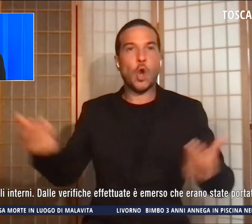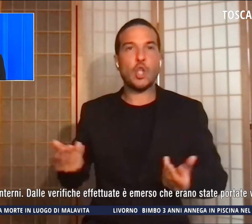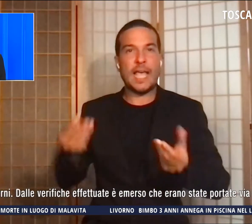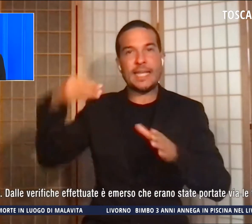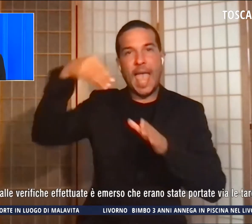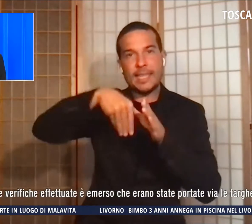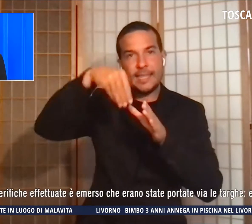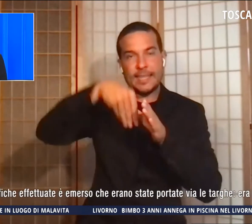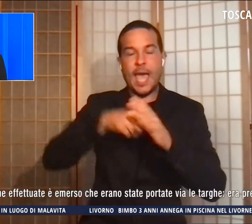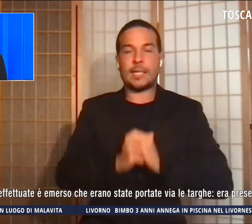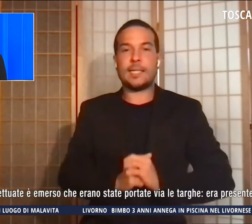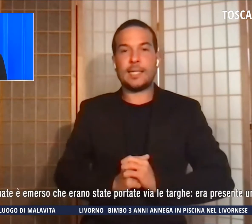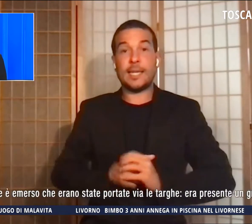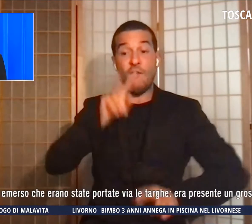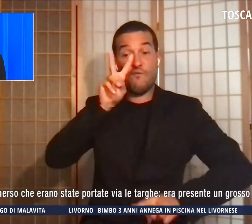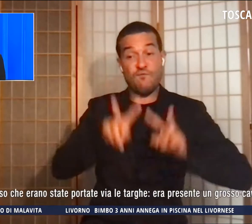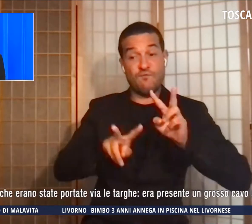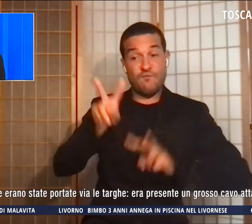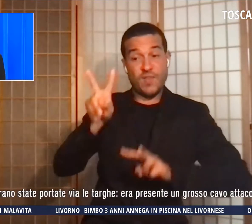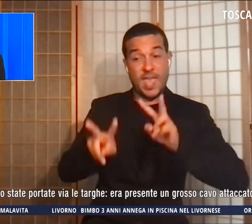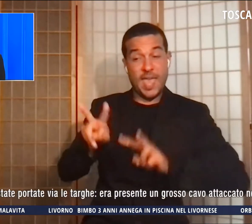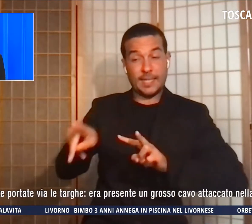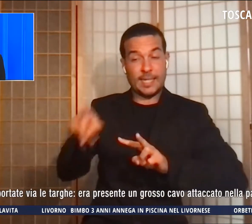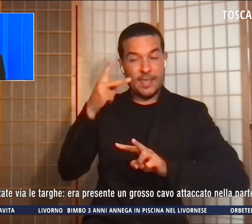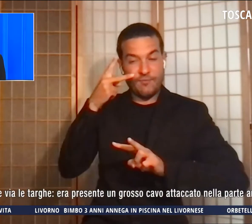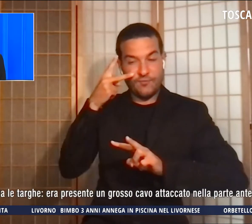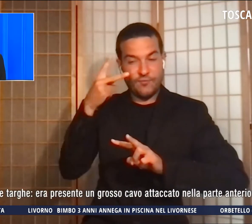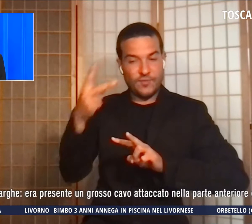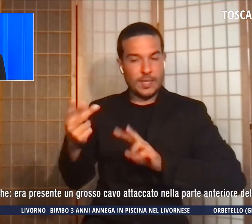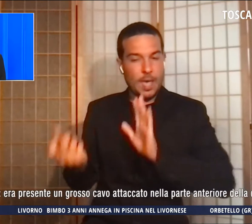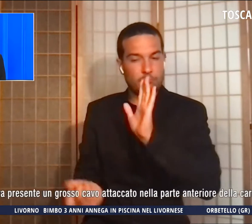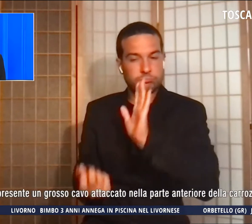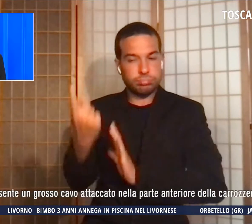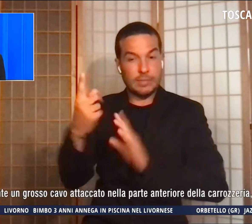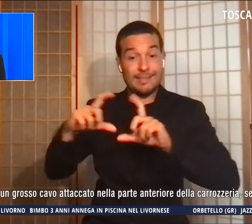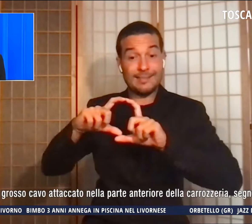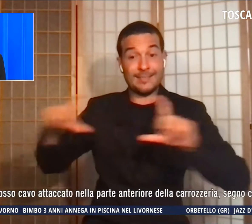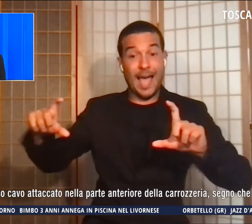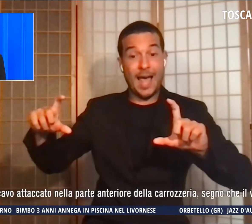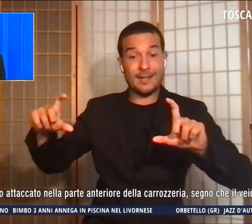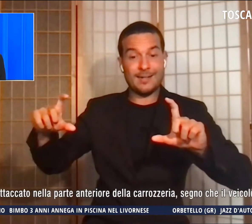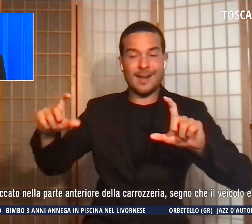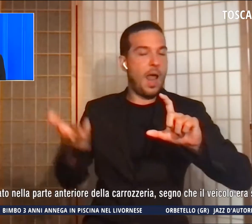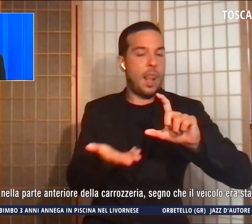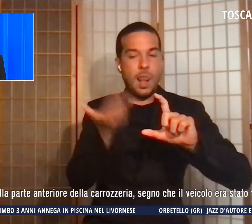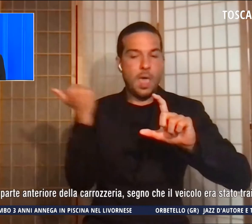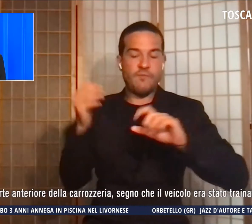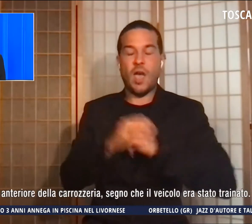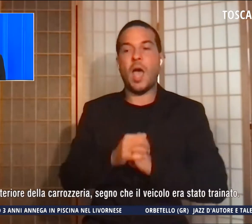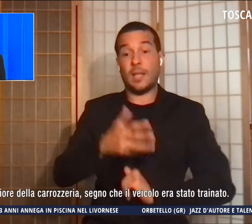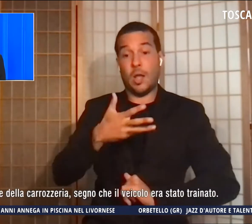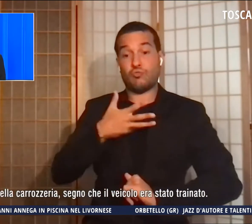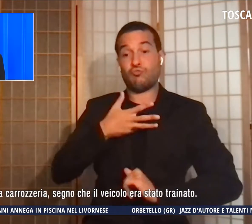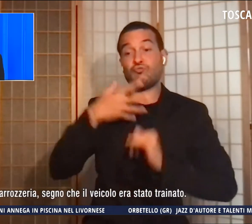verifiche effettuate è emerso che erano state portate via le targhe. Era presente un grosso cavo attaccato nella